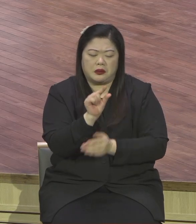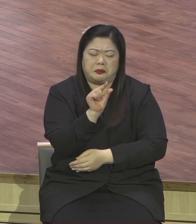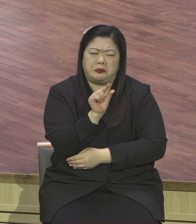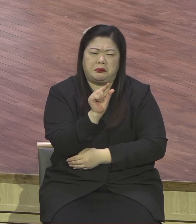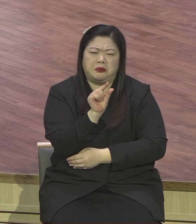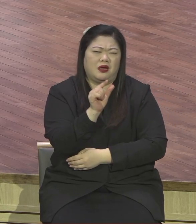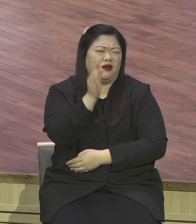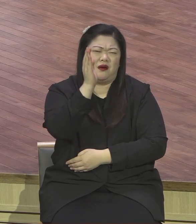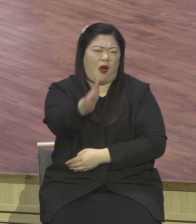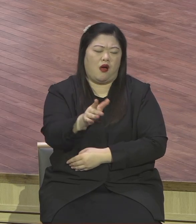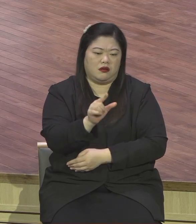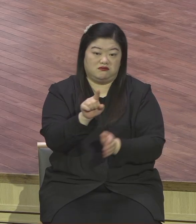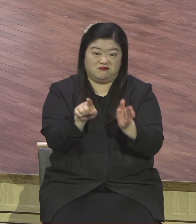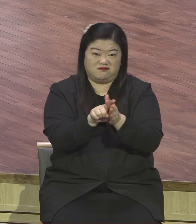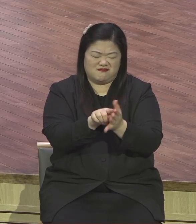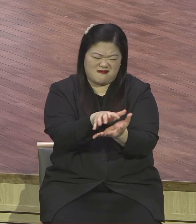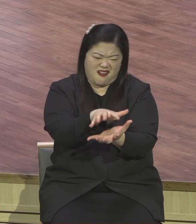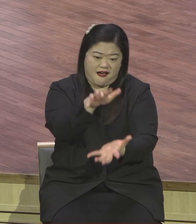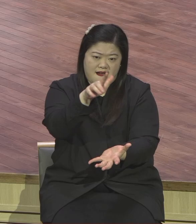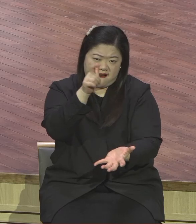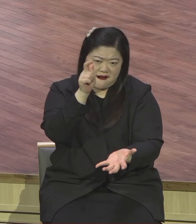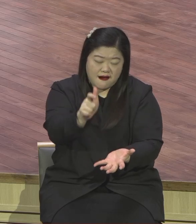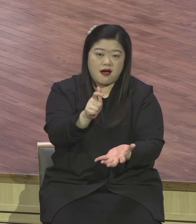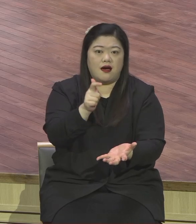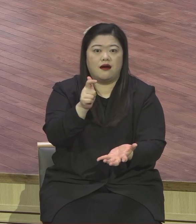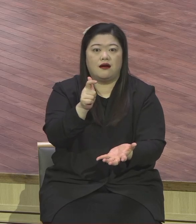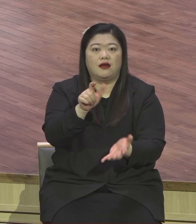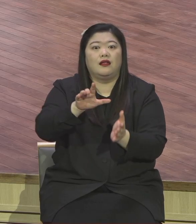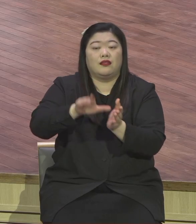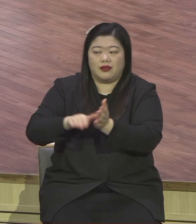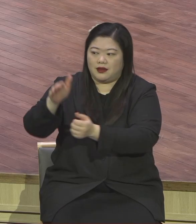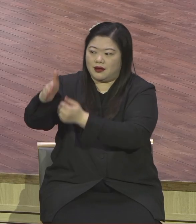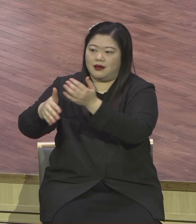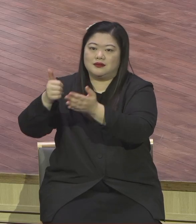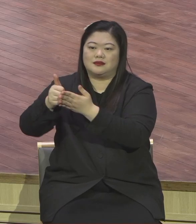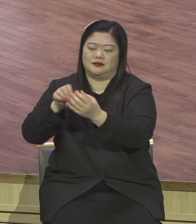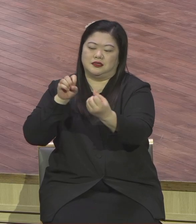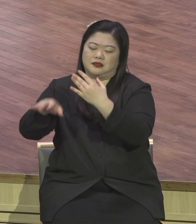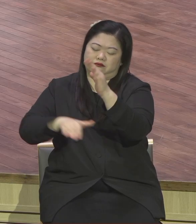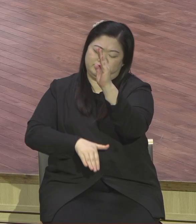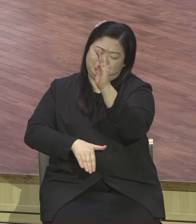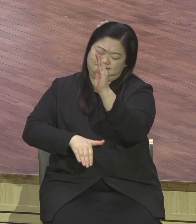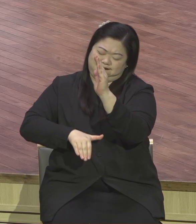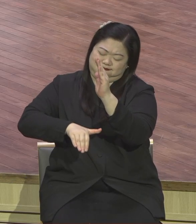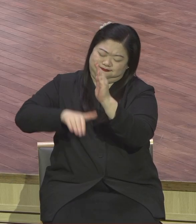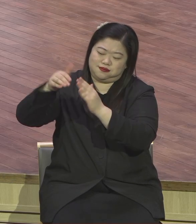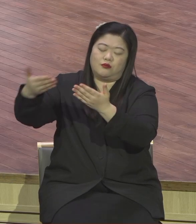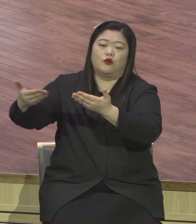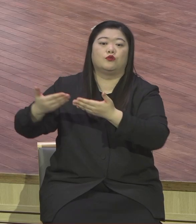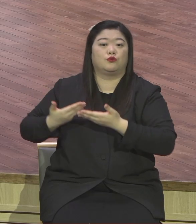우리를 만족하게 채워주시는 전능하신 하나님을 믿고